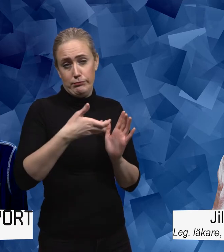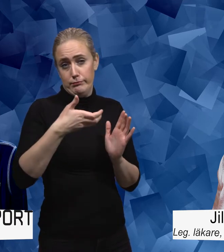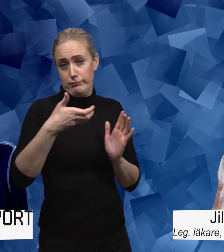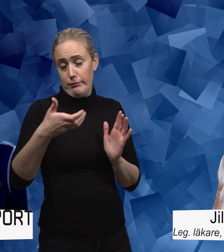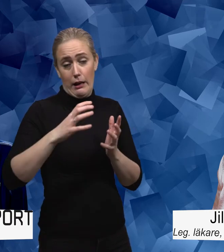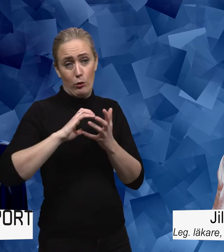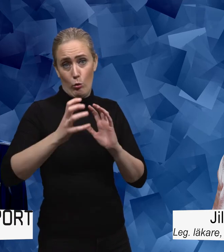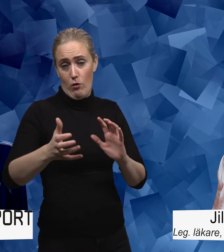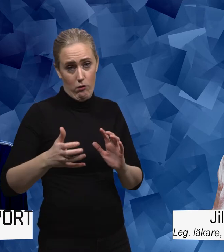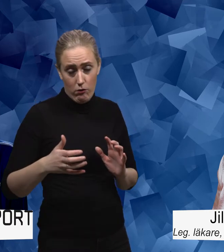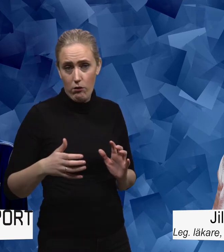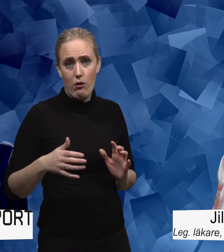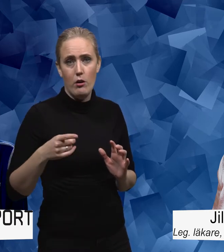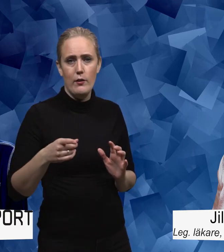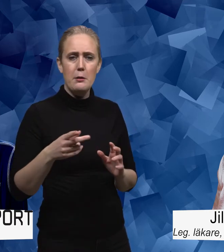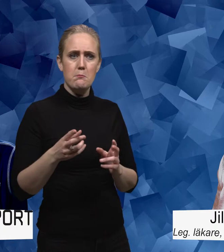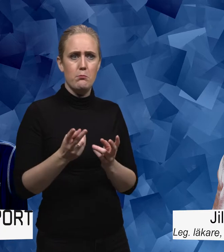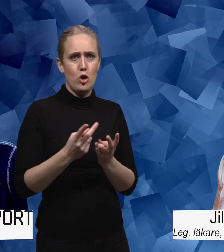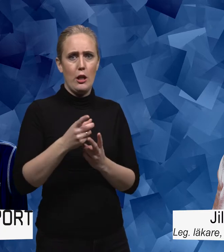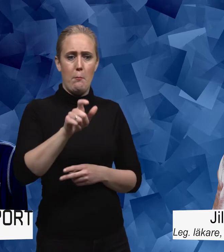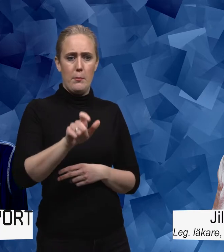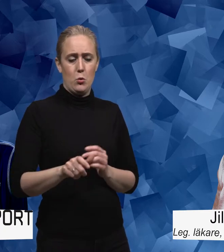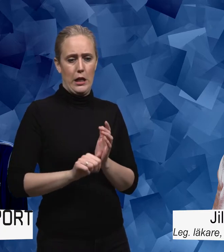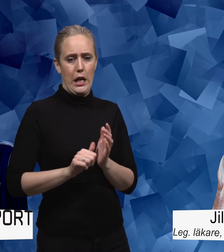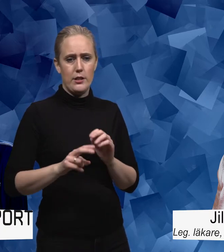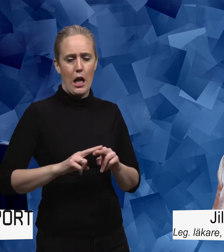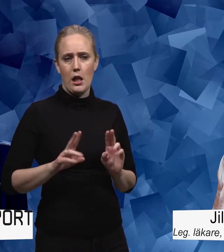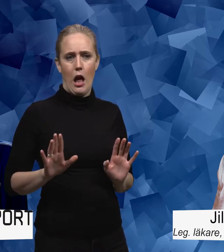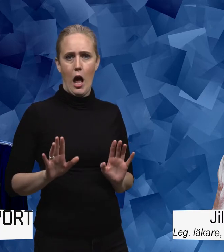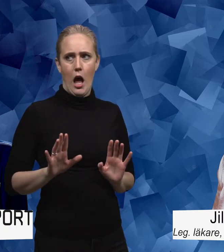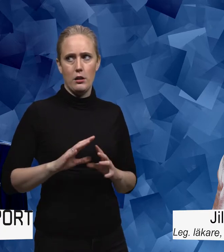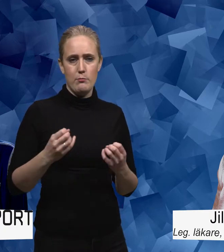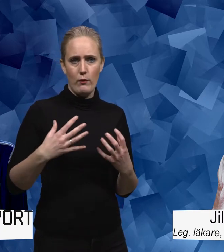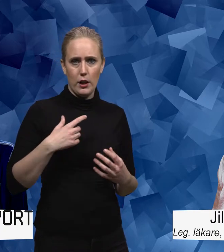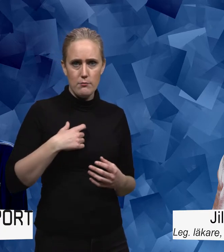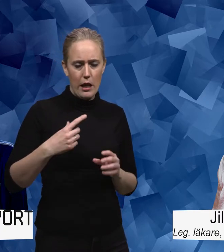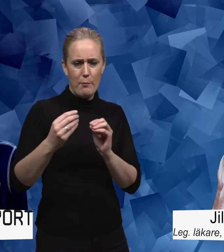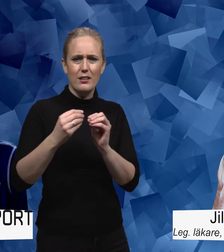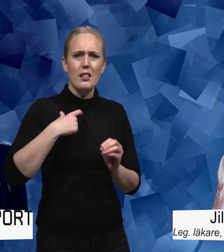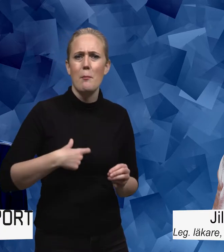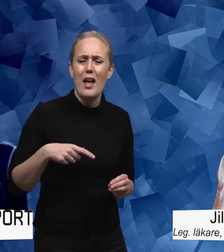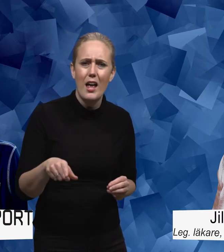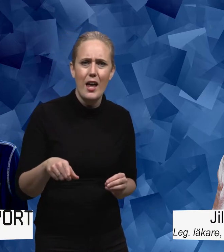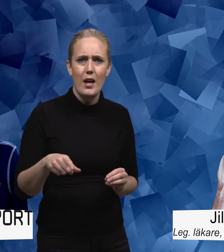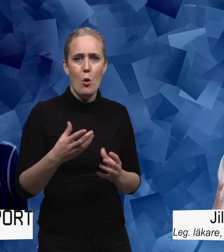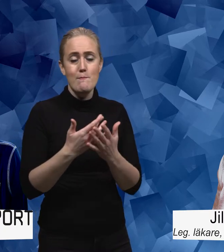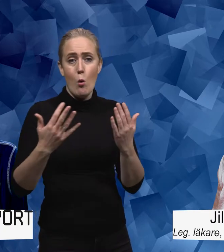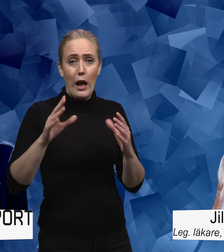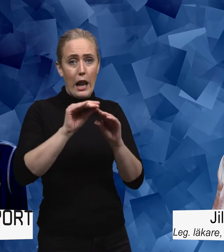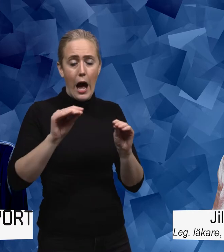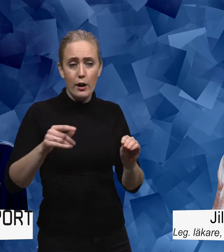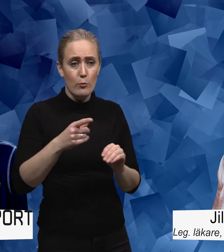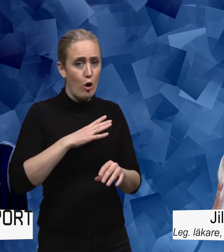konsekvenser därför det gör ju också att man inte känner att det här rör inte mig. Och det är inga idrottslärare som menar illa. Man har inte tid och man har inte